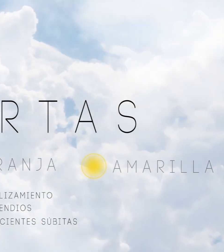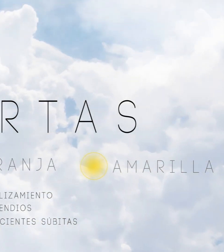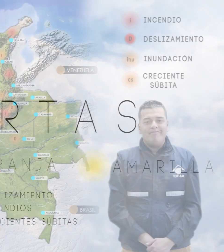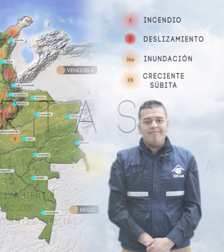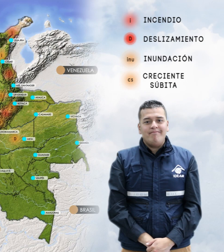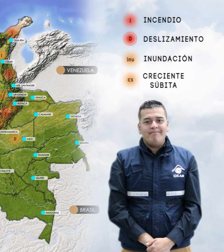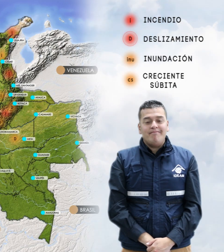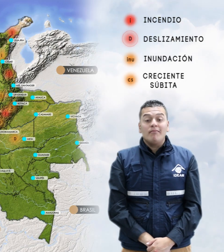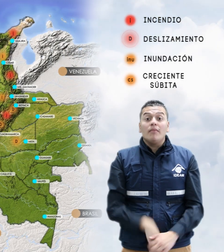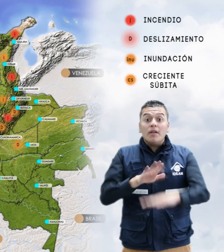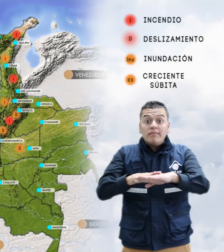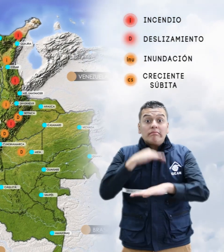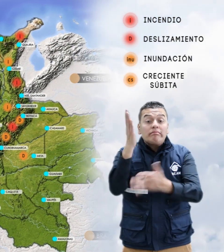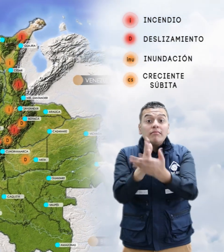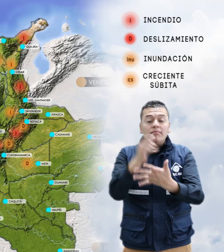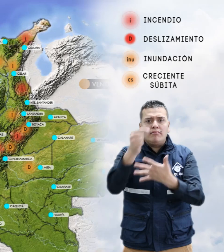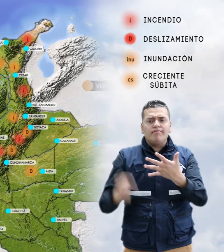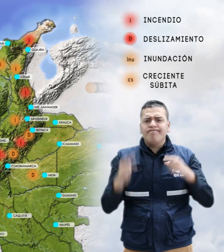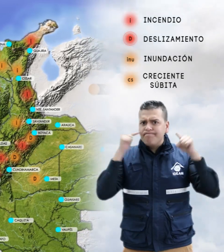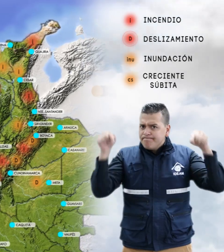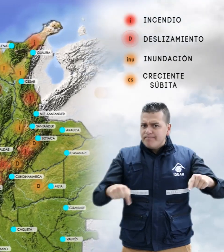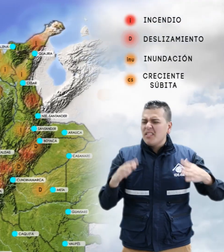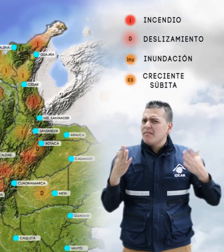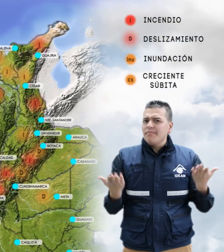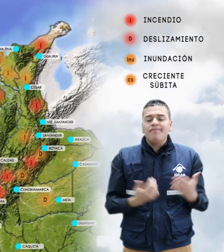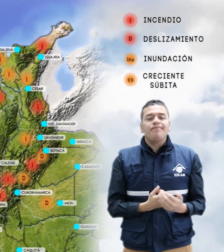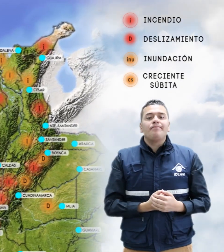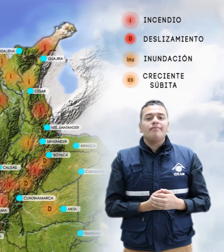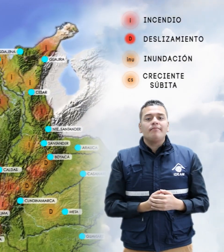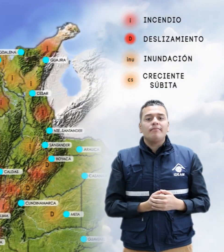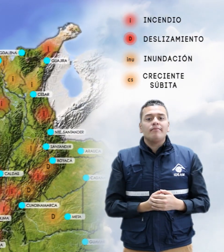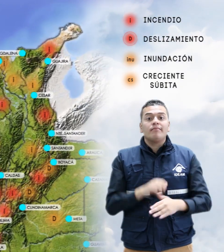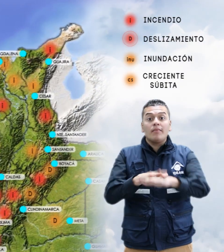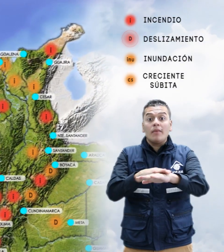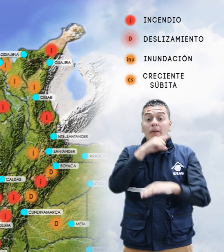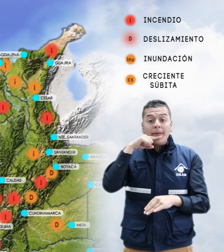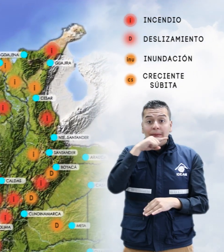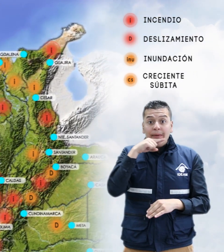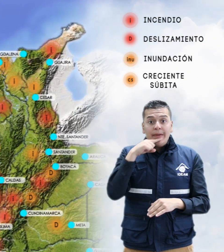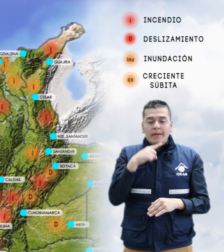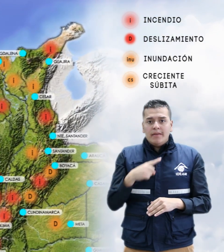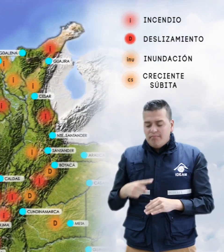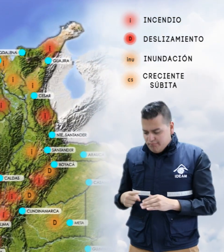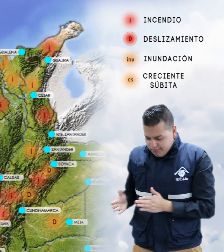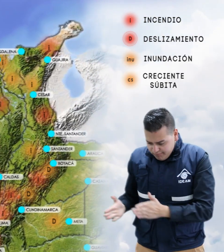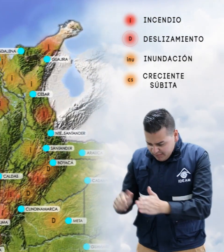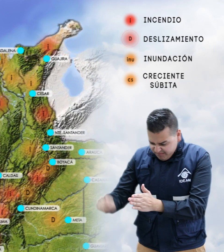Las alertas vigentes para el día de hoy corresponden a los siguientes temas. Alerta roja por niveles altos en el río Atrato a la